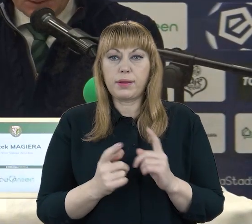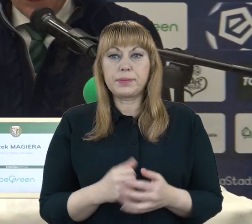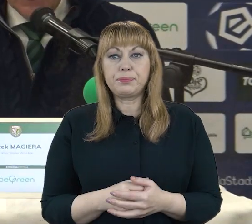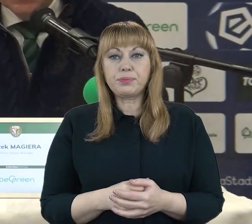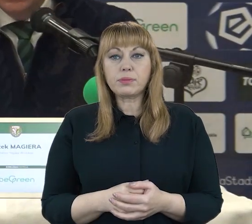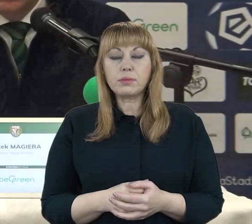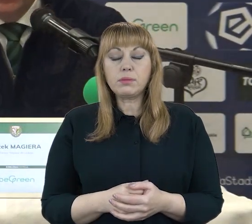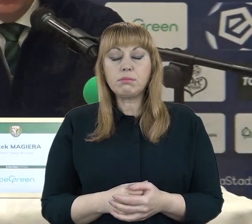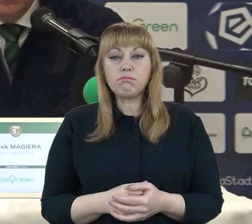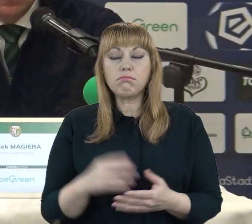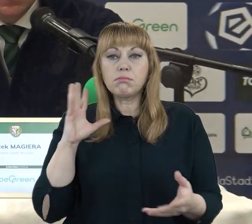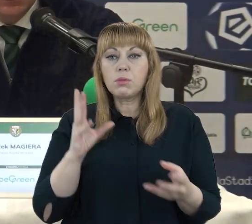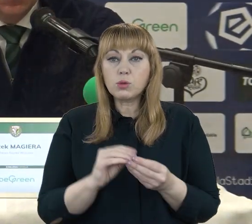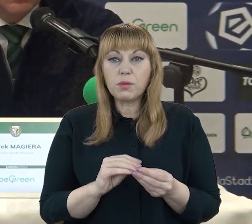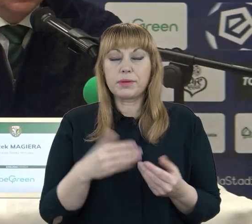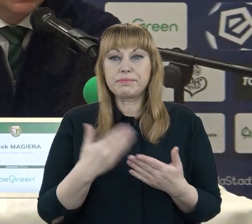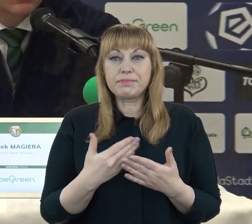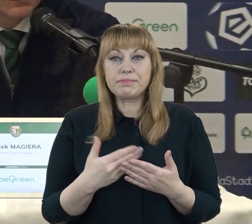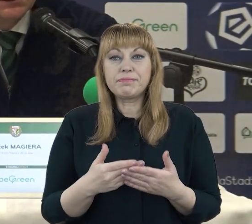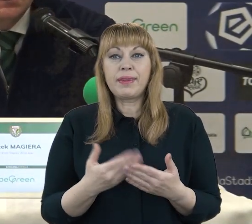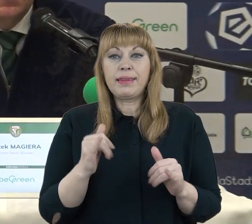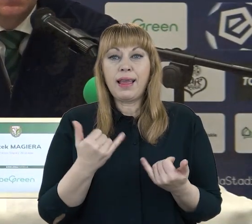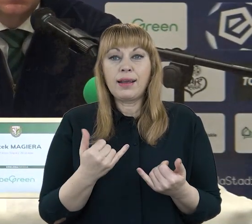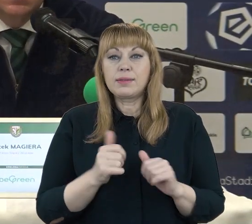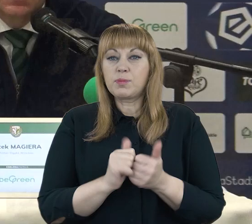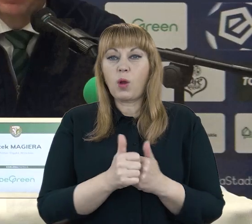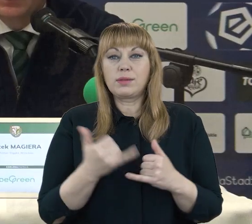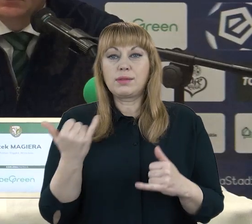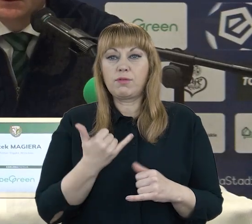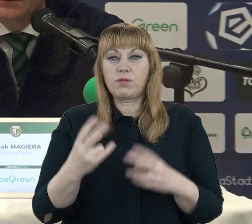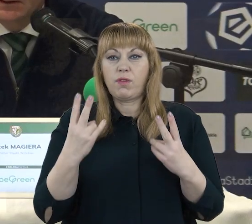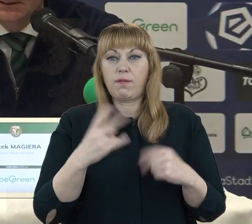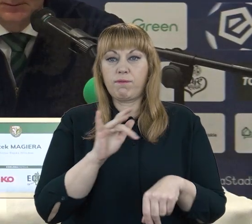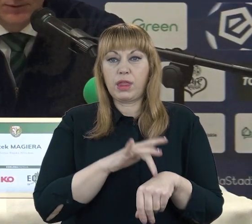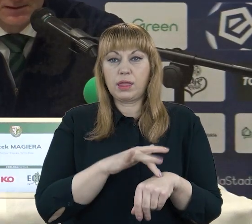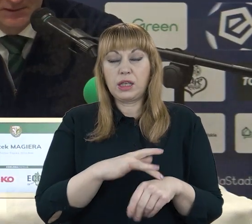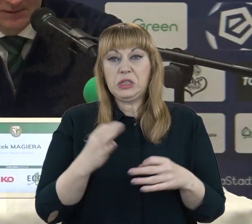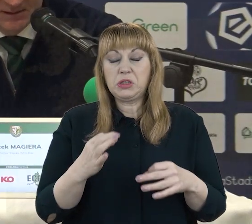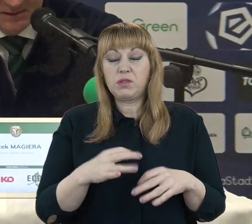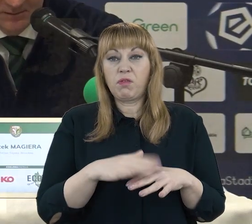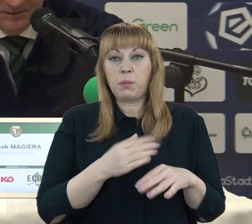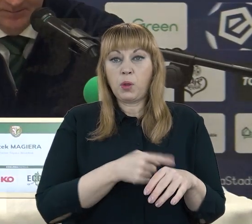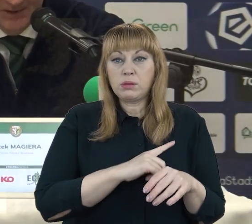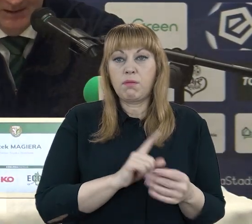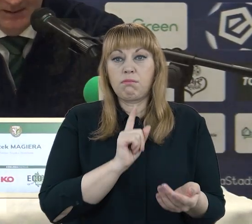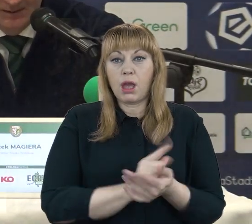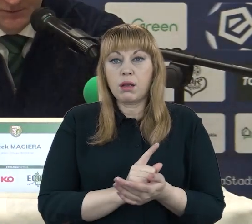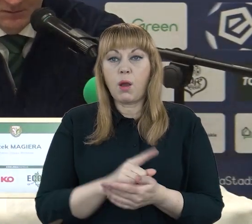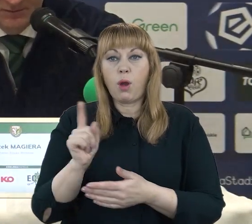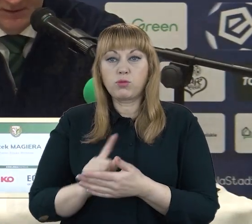Podsumowanie jest takie. W tym cenu, że w ogóle w sporcie najważniejszy jest wynik. Dzisiaj drużyna Warta i Poznań wygrała ze Śląskiem Wrocław 2